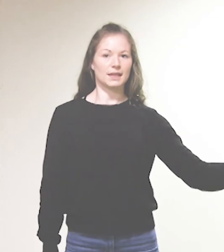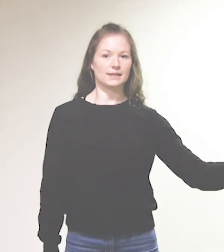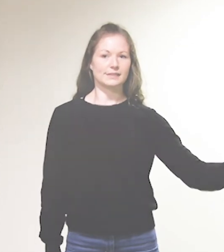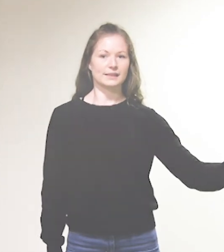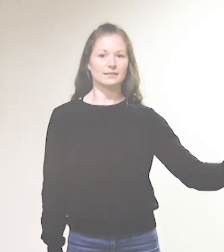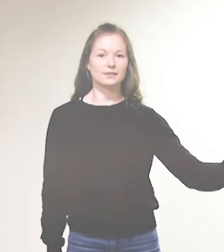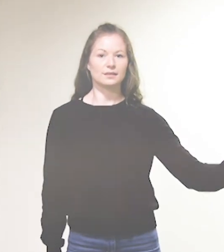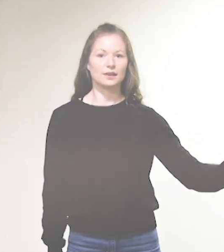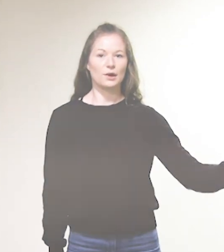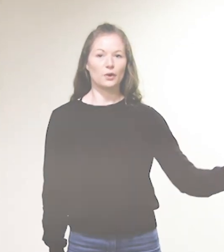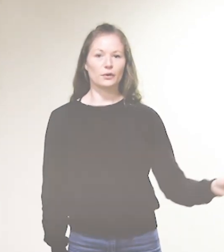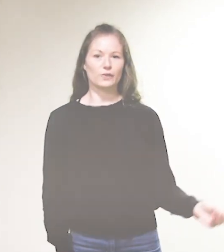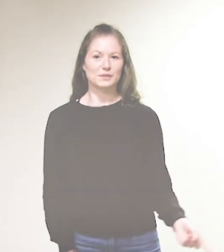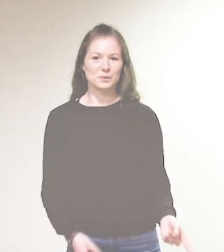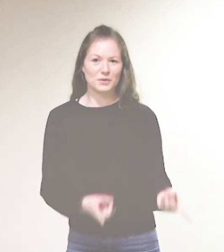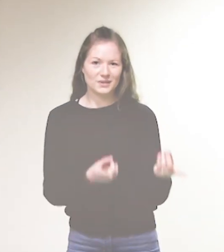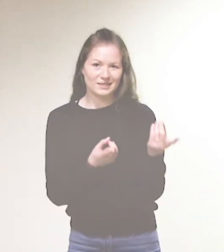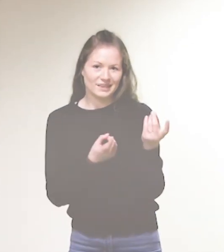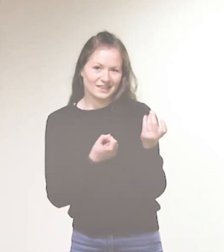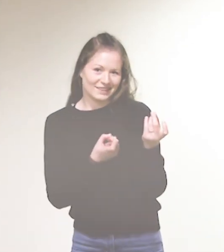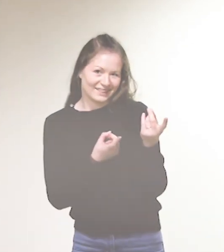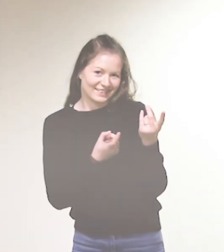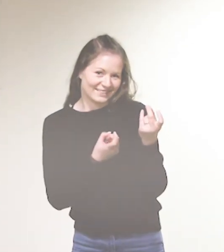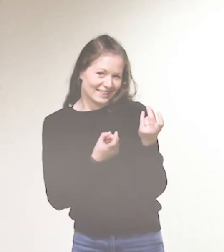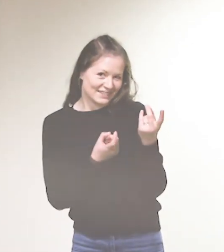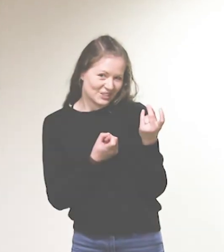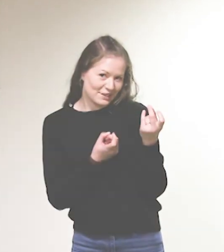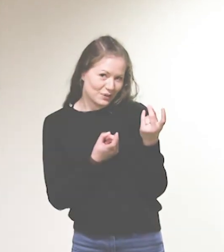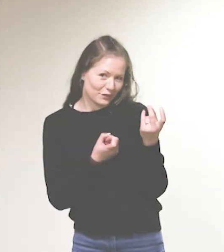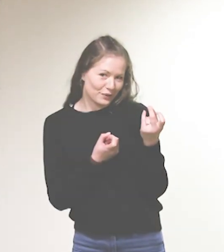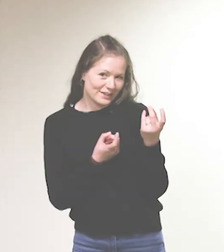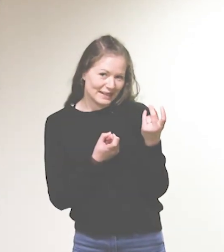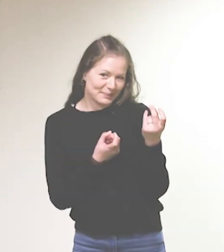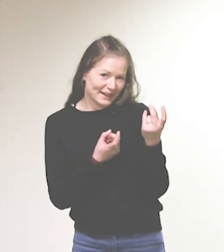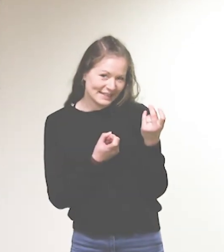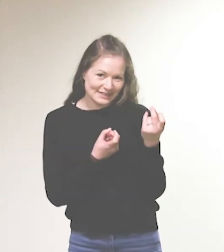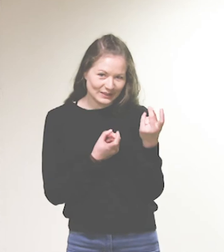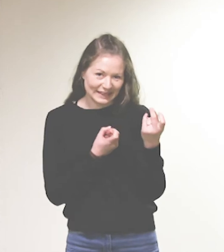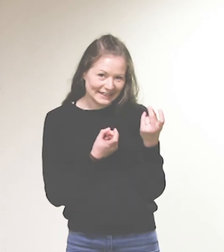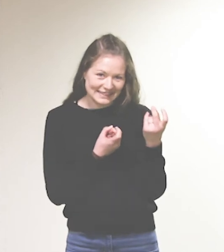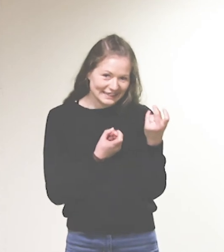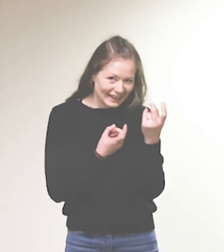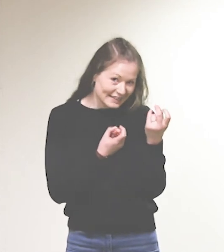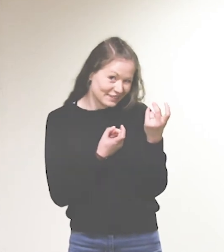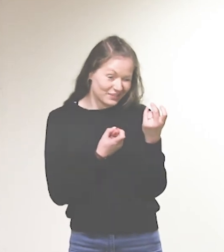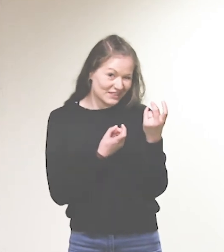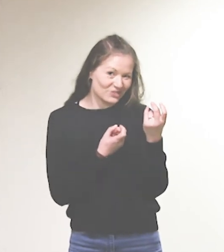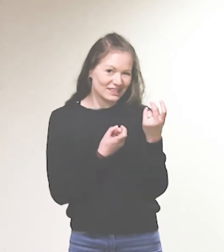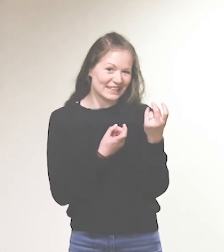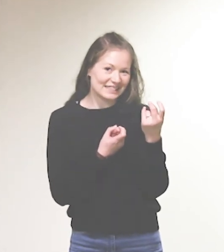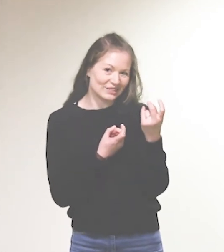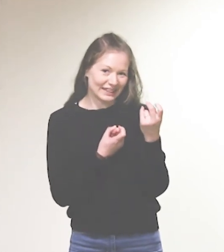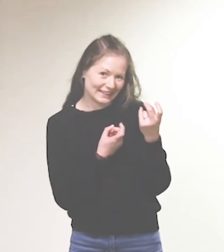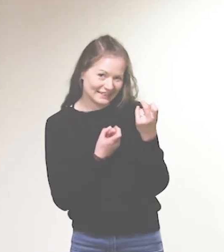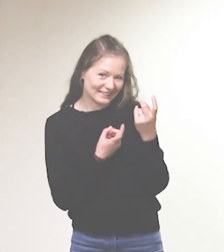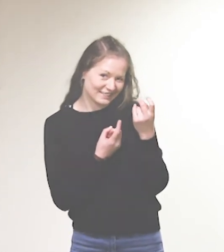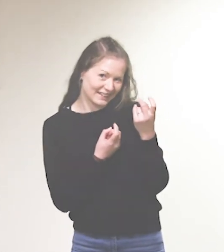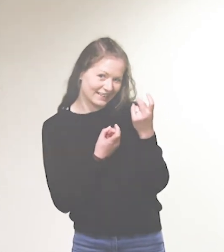-Geste. Und Versuchung. Da stellt ihr euch vor, ihr seid bei Hänsel und Gretel. Die Hexe haben versucht, Hänsel und Gretel in